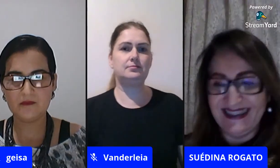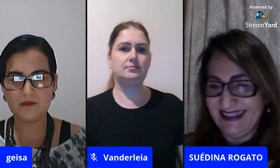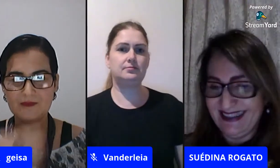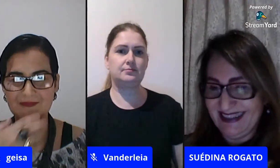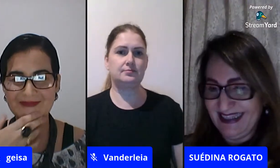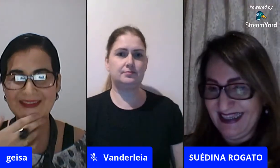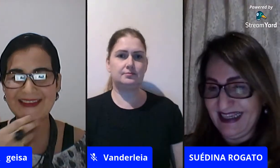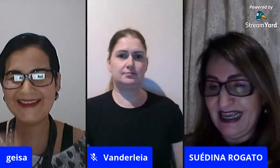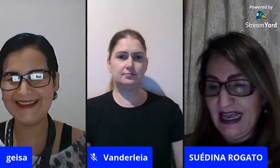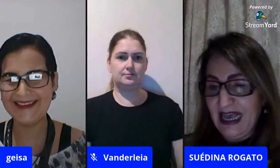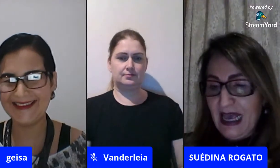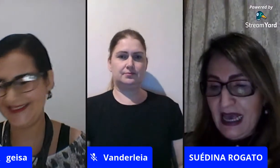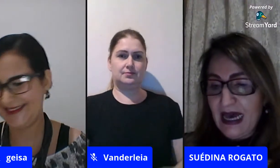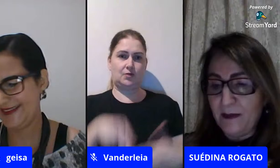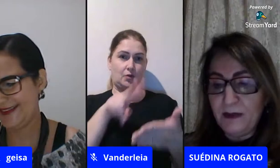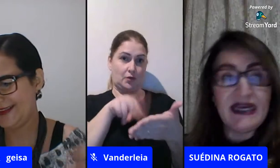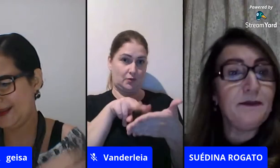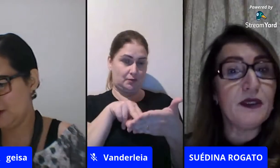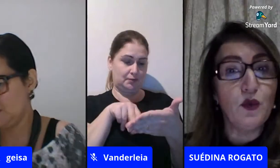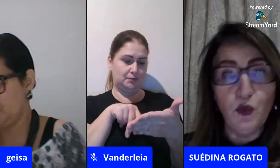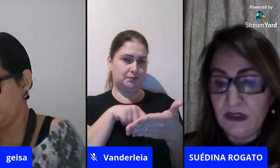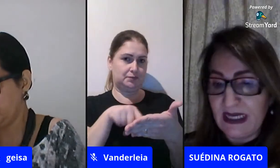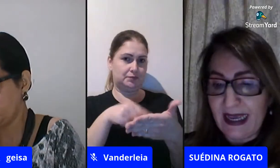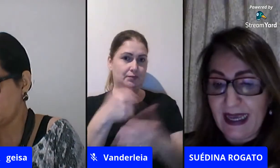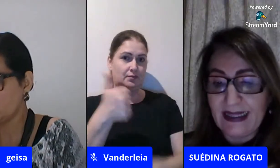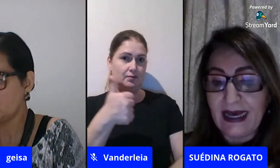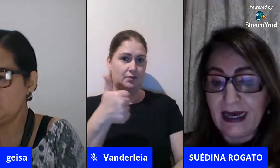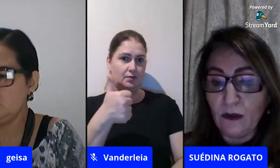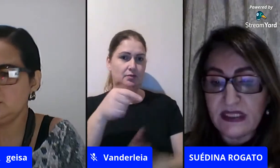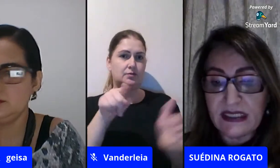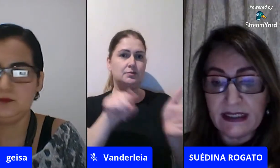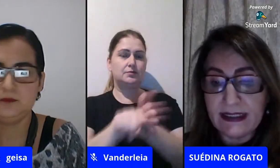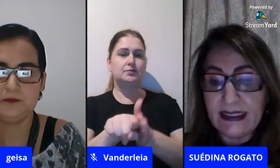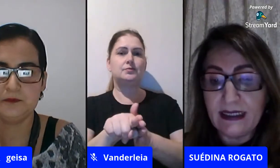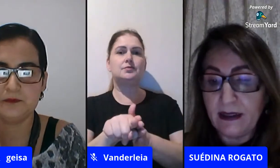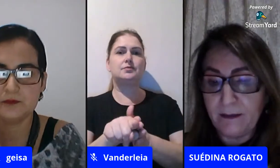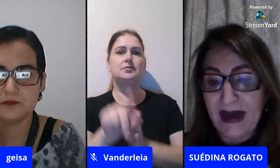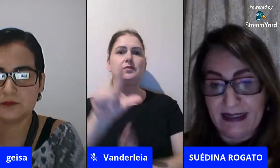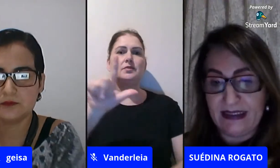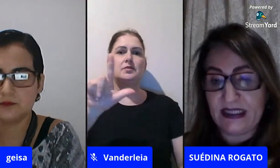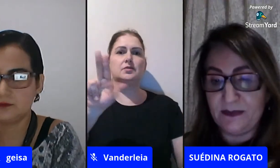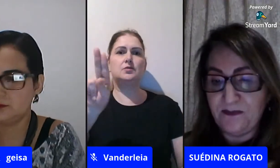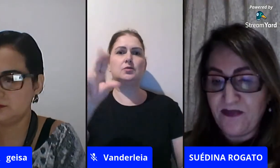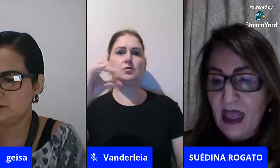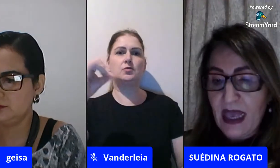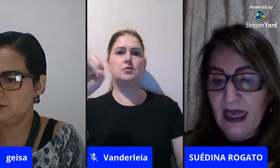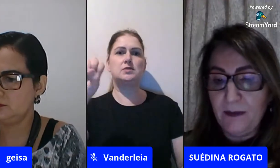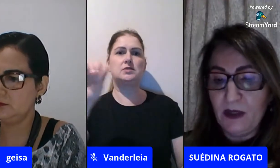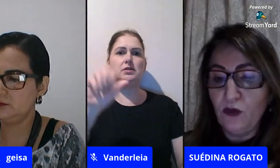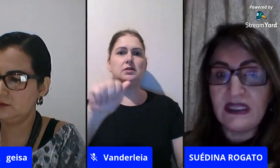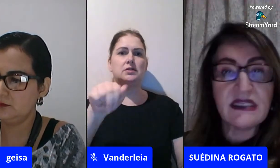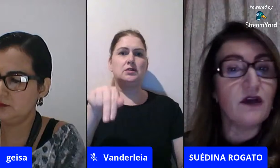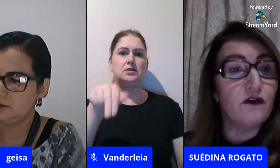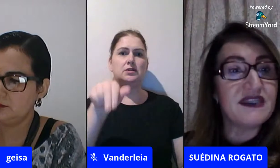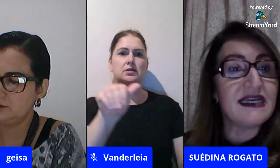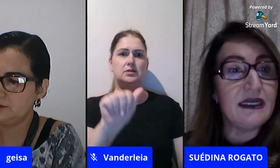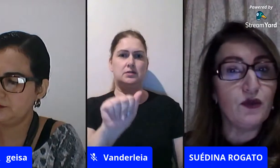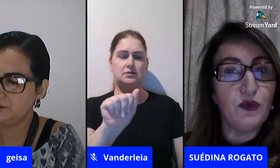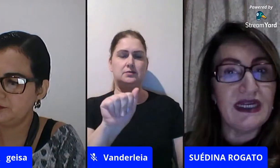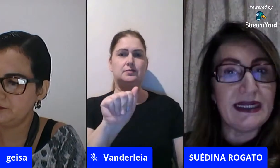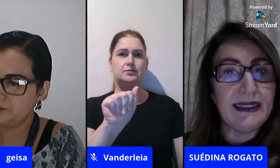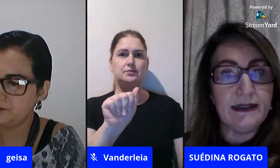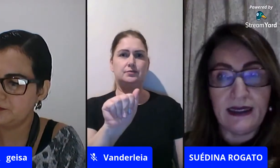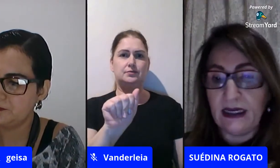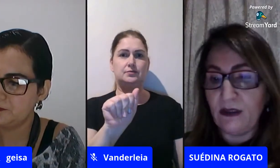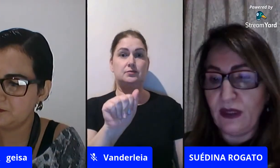colinha aqui a primeira pergunta é da Luciana Paz ela pergunta assim eu vou